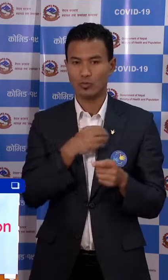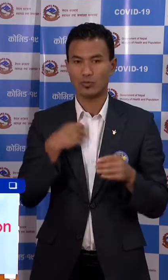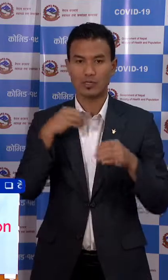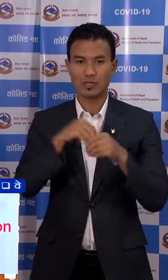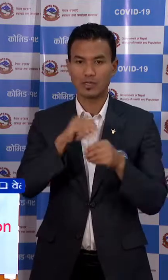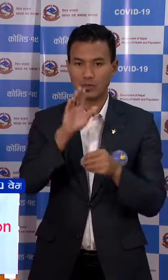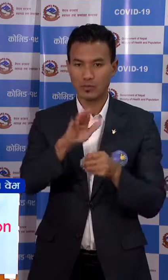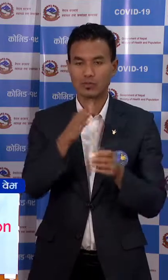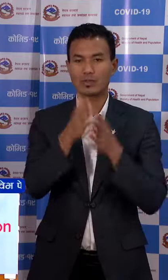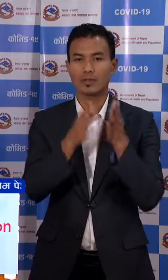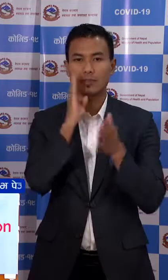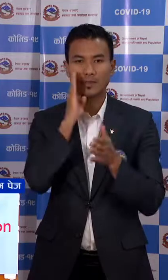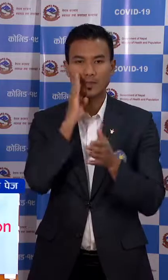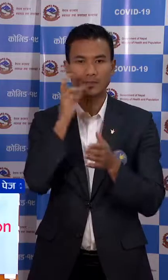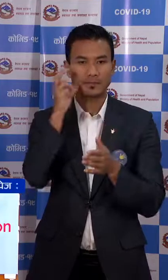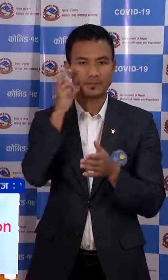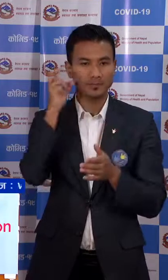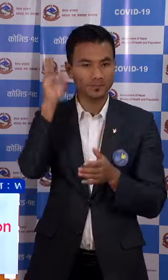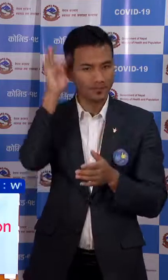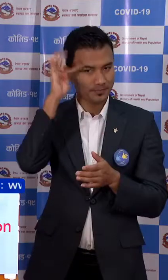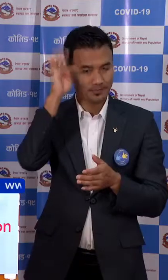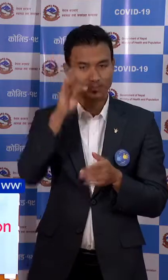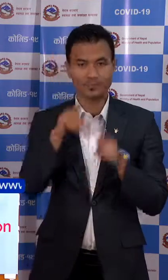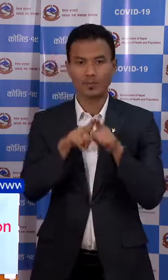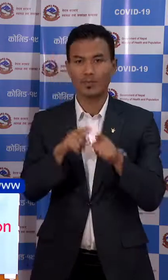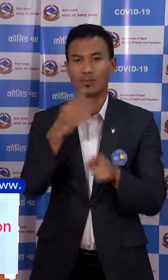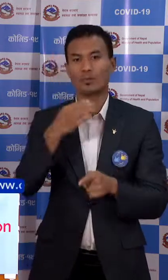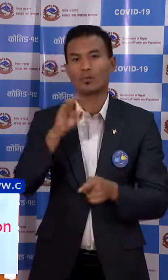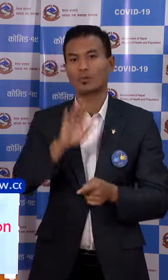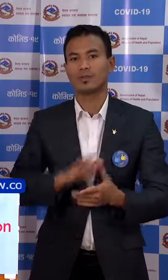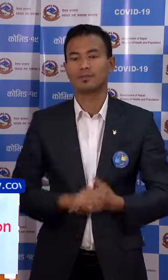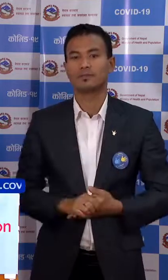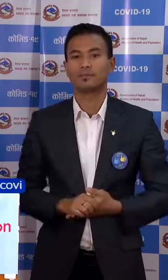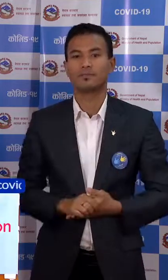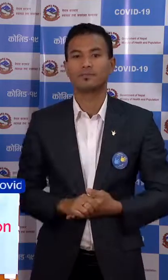सांकेतिक वासा को लागी दिनेश सेष्ट मसंगे उन्हों छा